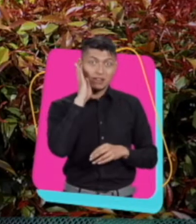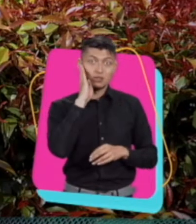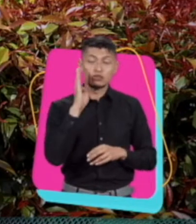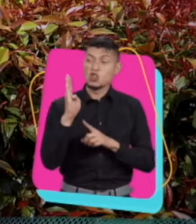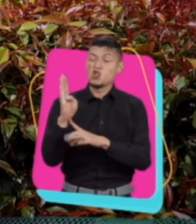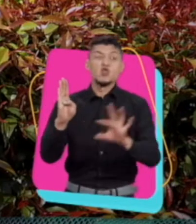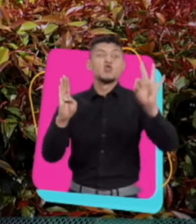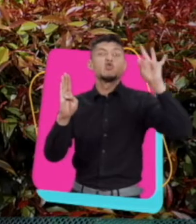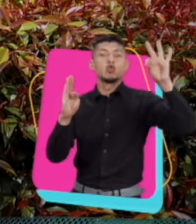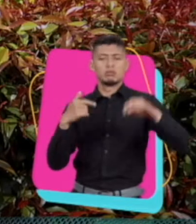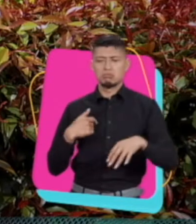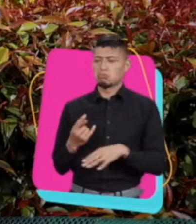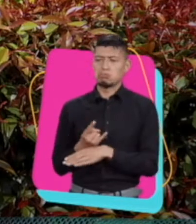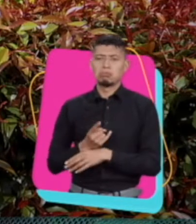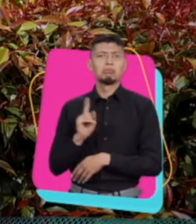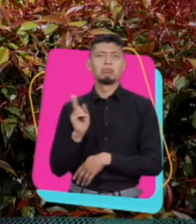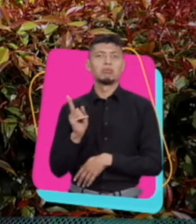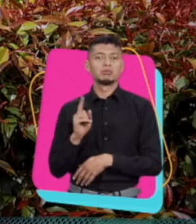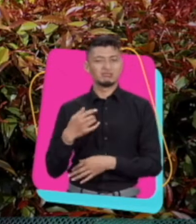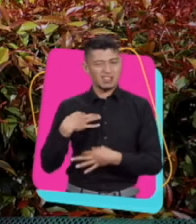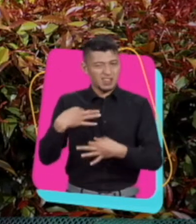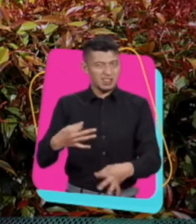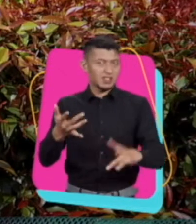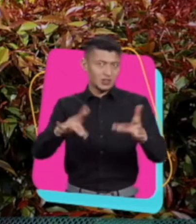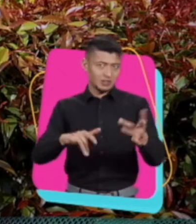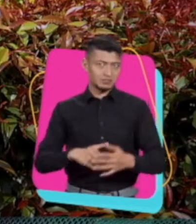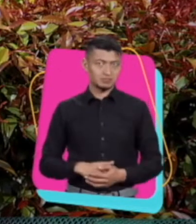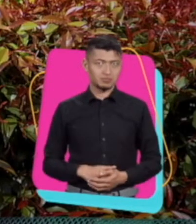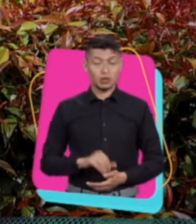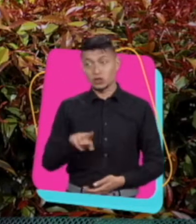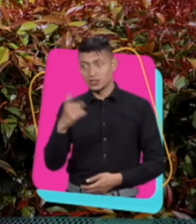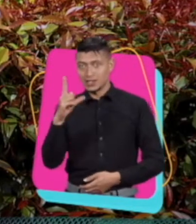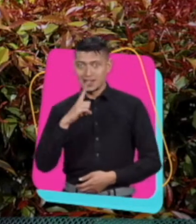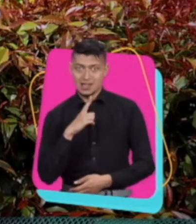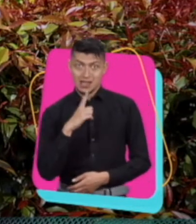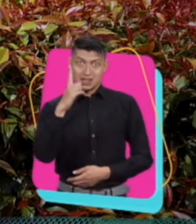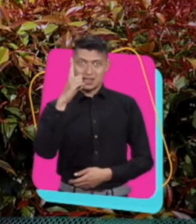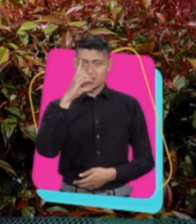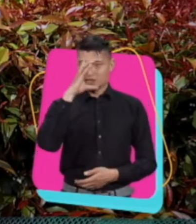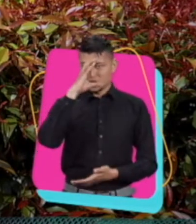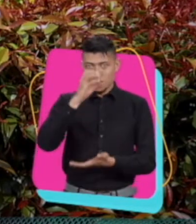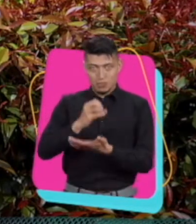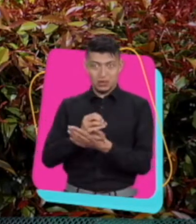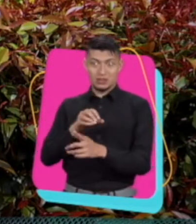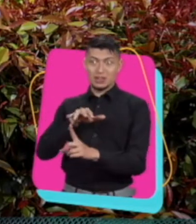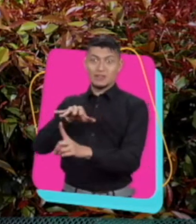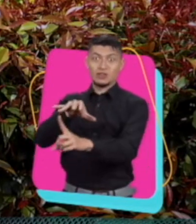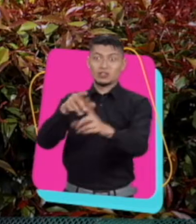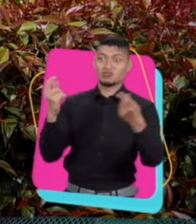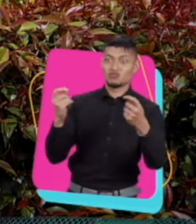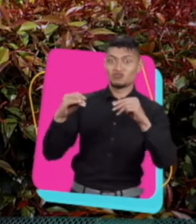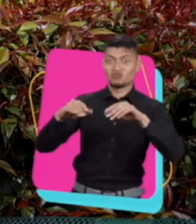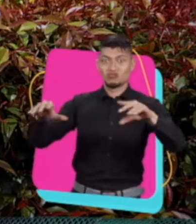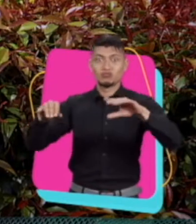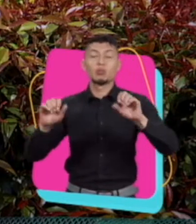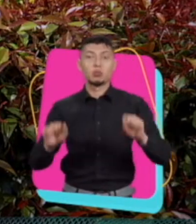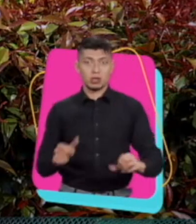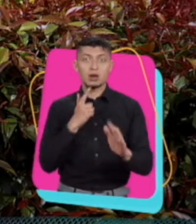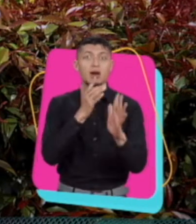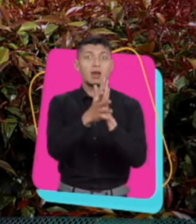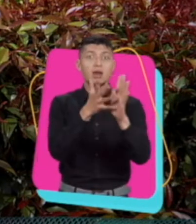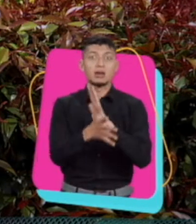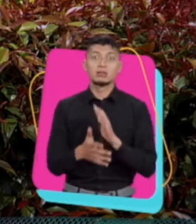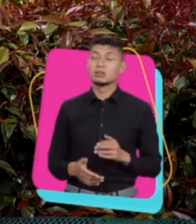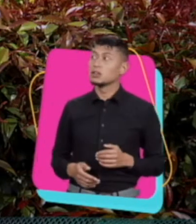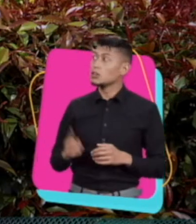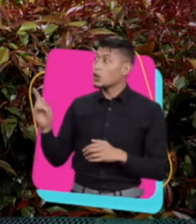que yo nunca he usado diciendo que es lo máximo, no es ético, pero de pronto un líder de opinión, un influenciador,